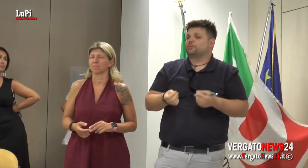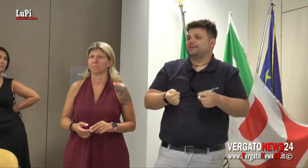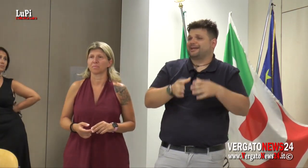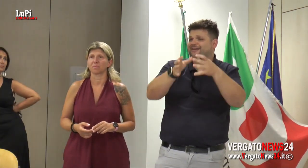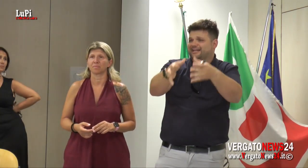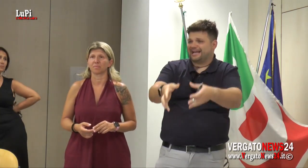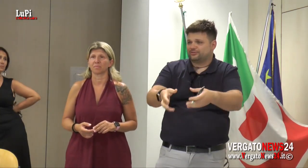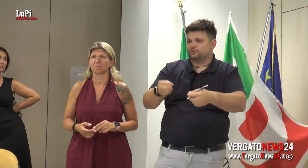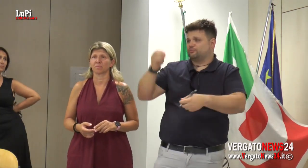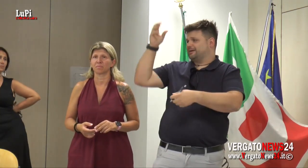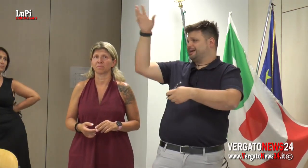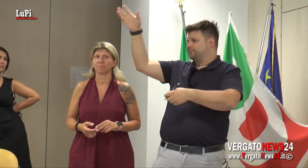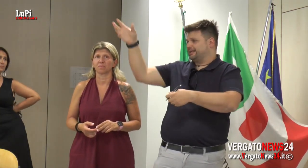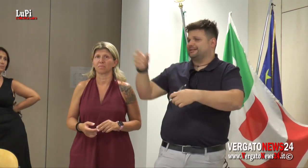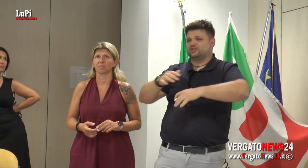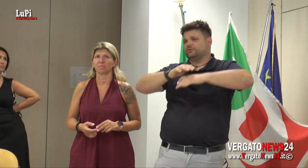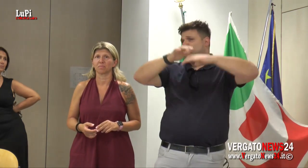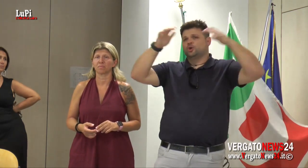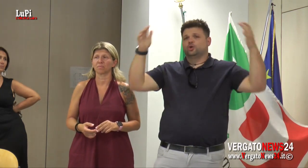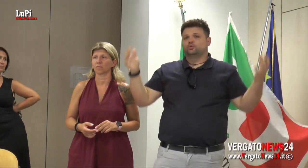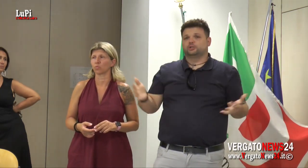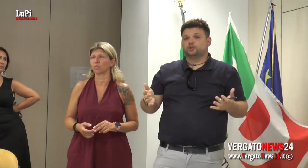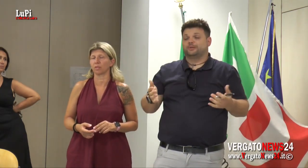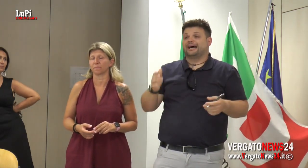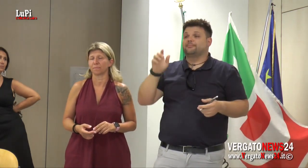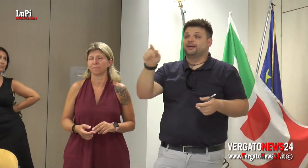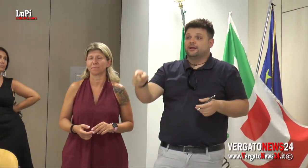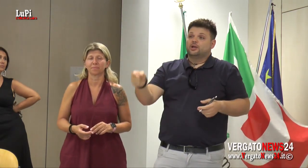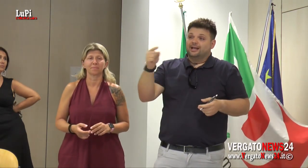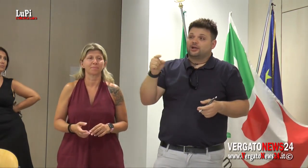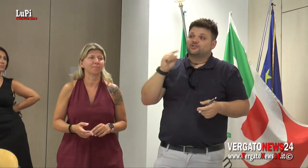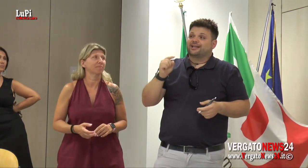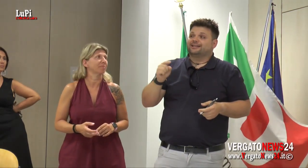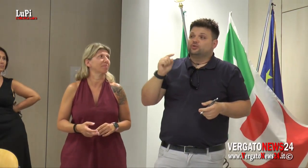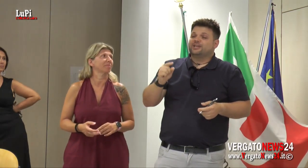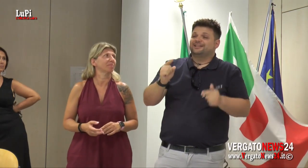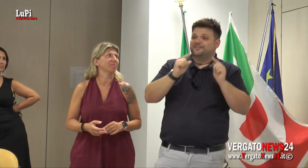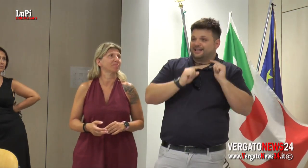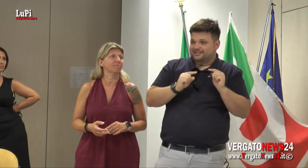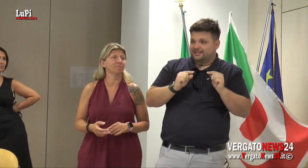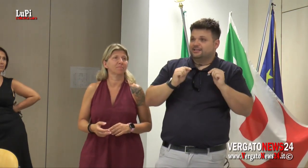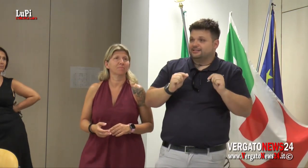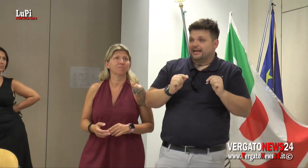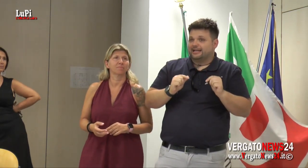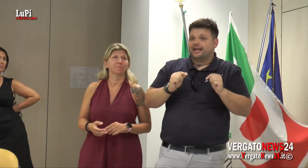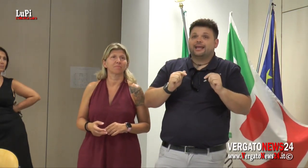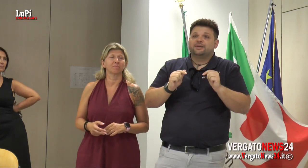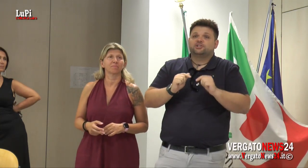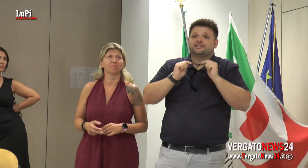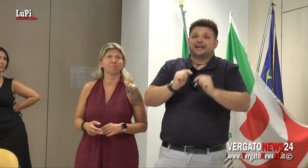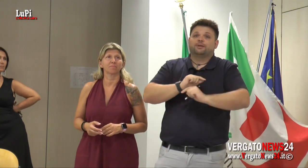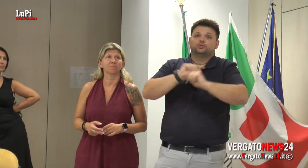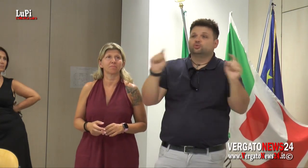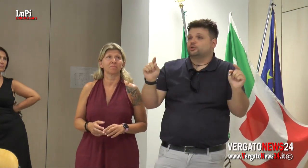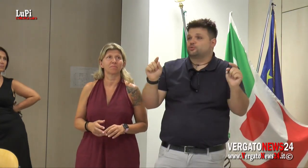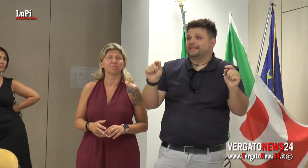Quindi non è un problema che ha Vergato, non è problema che ha Porretta, ce l'hanno tutti gli ospedali, ma la cosa che da noi è diversa in Italia è che i